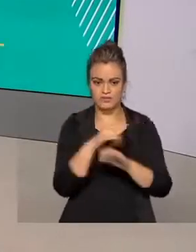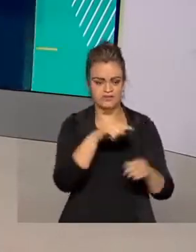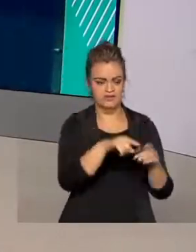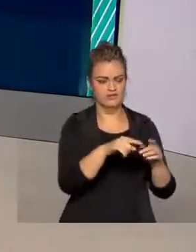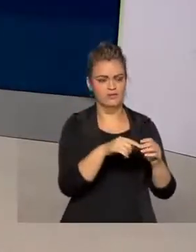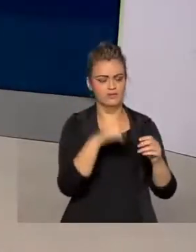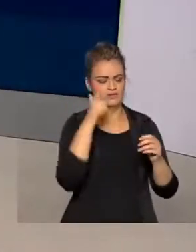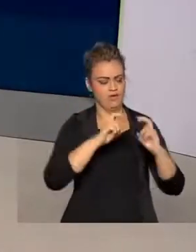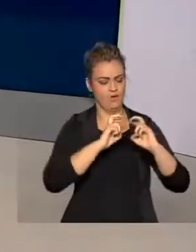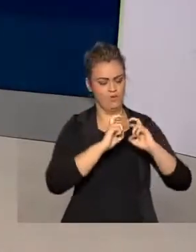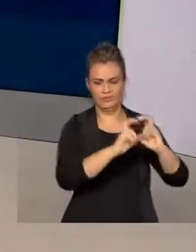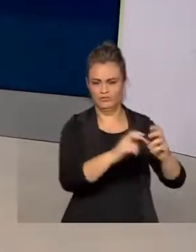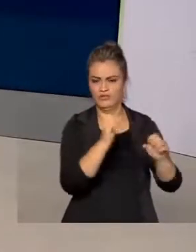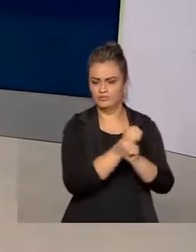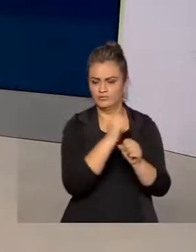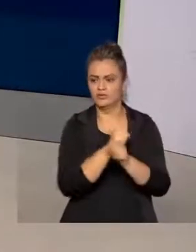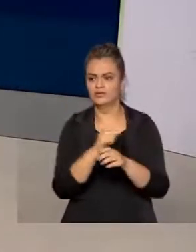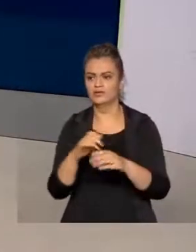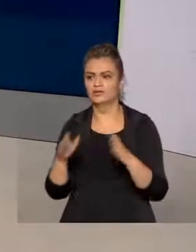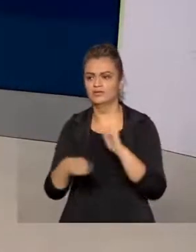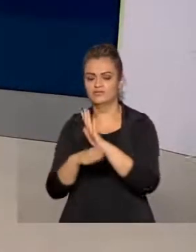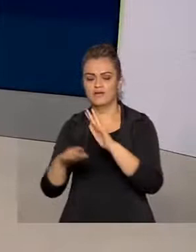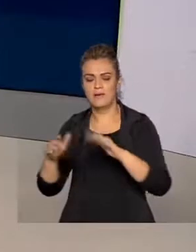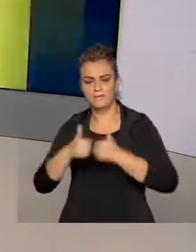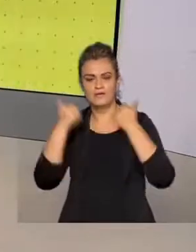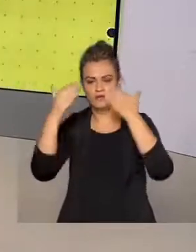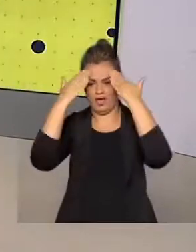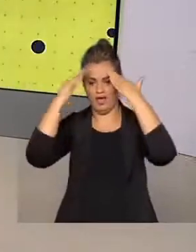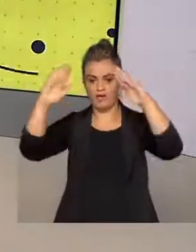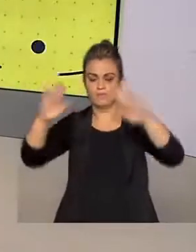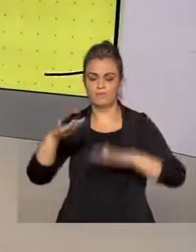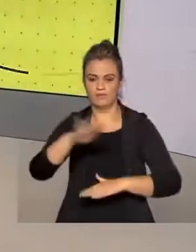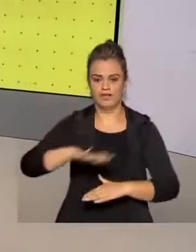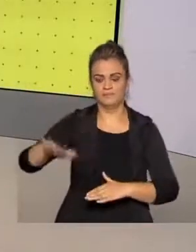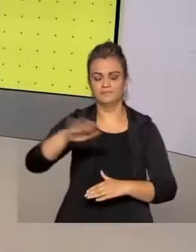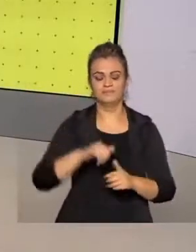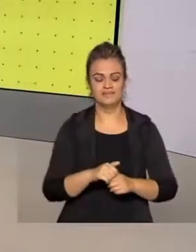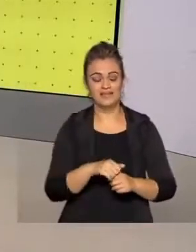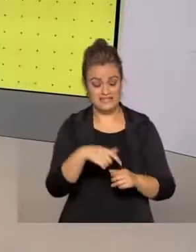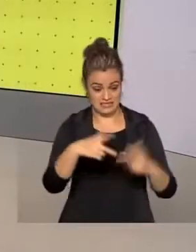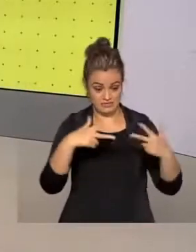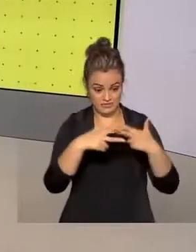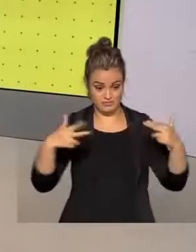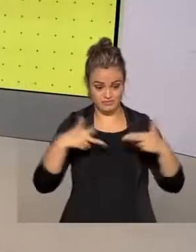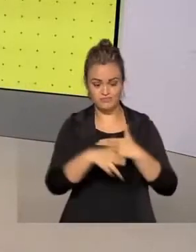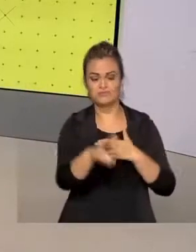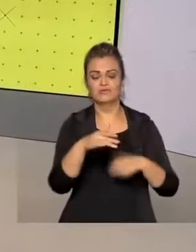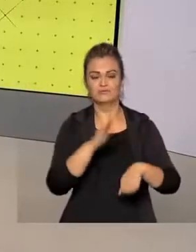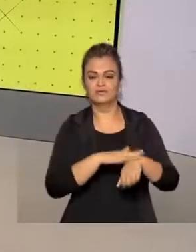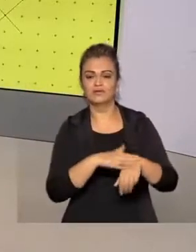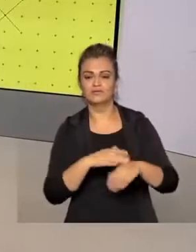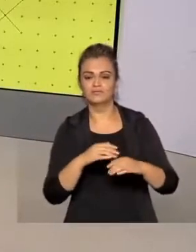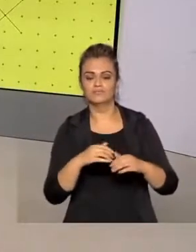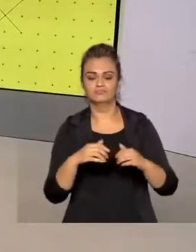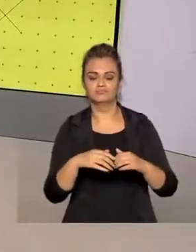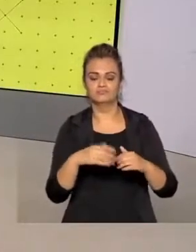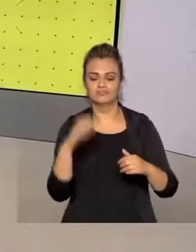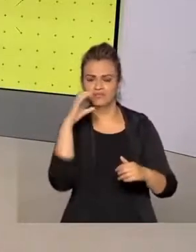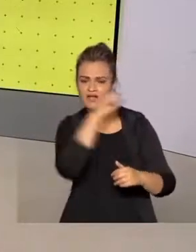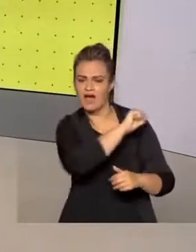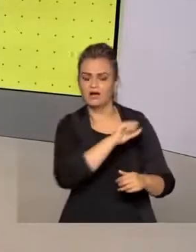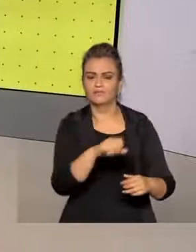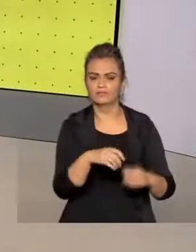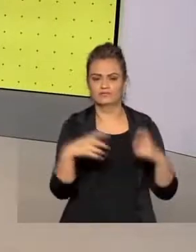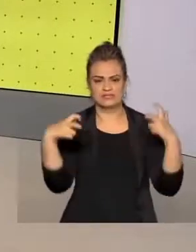rodovias a melhorias no aeroporto a obra inaugurada vai diminuir o tempo da viagem e também o número de acidentes